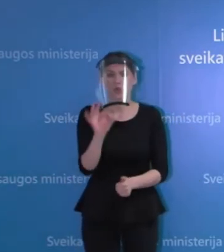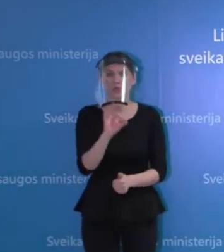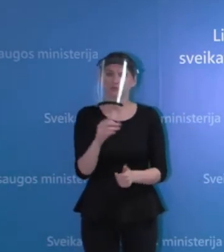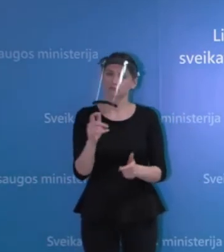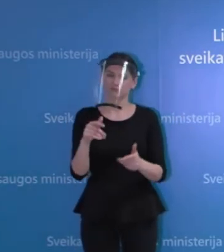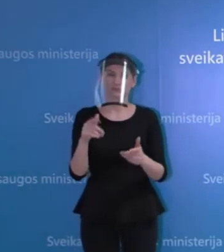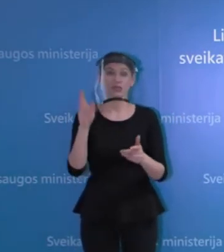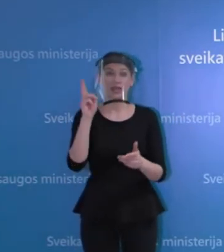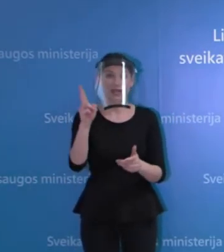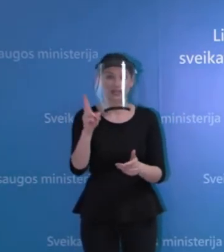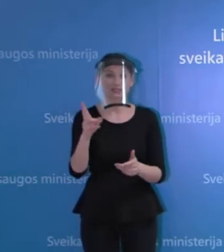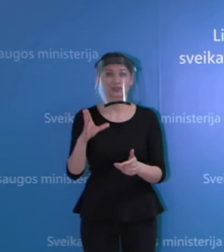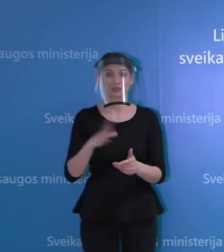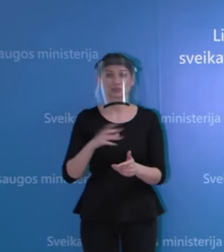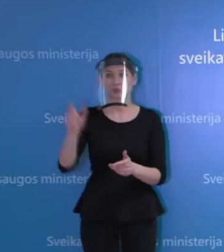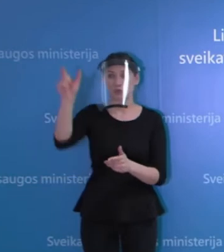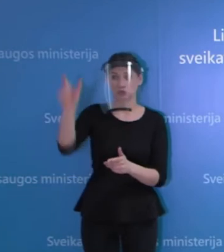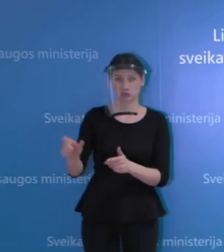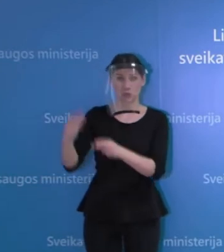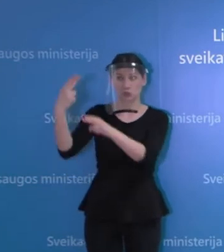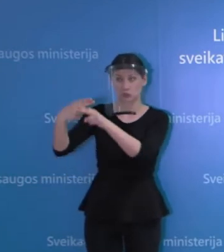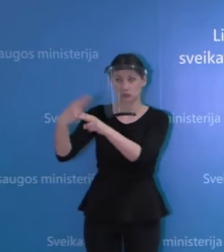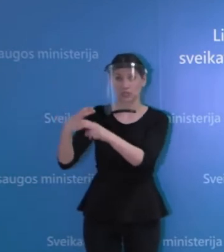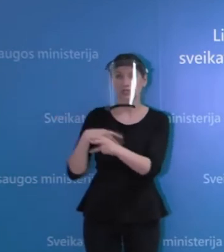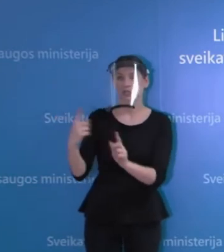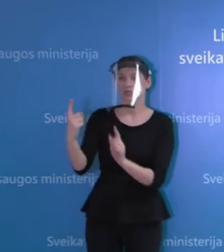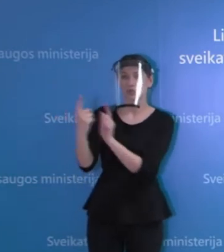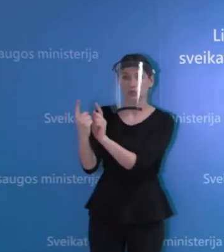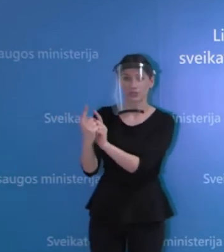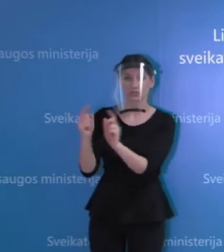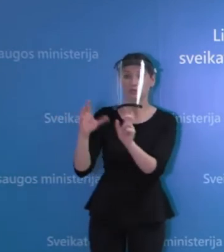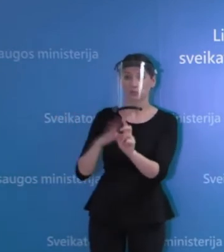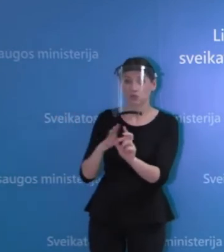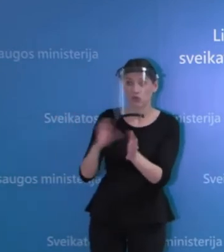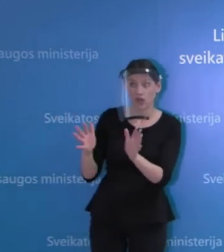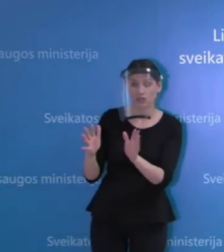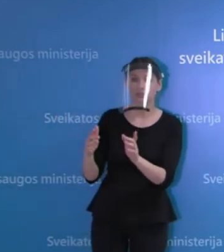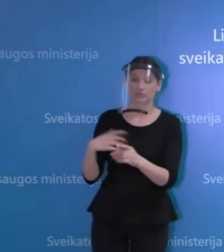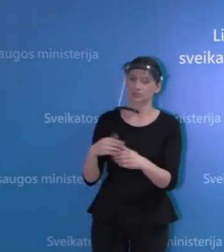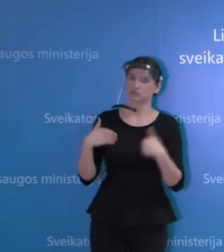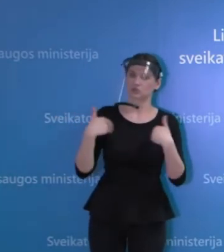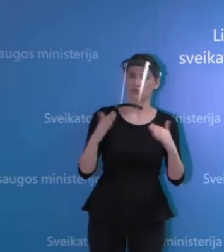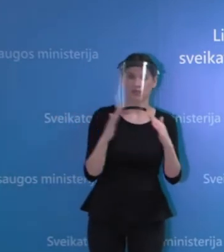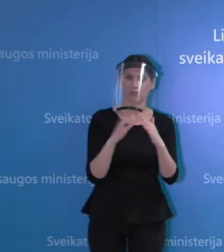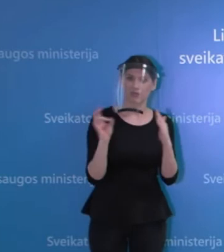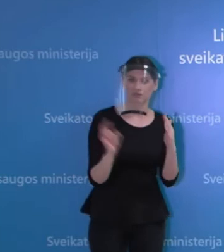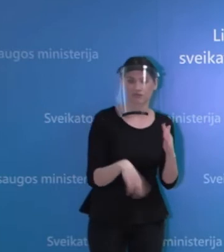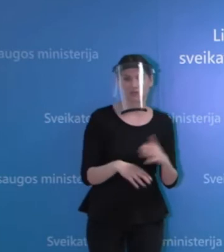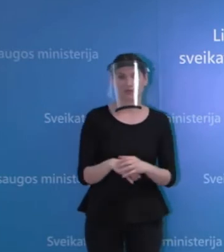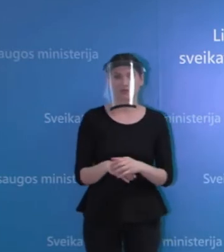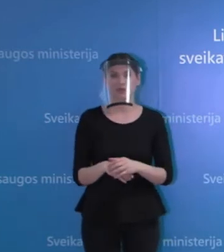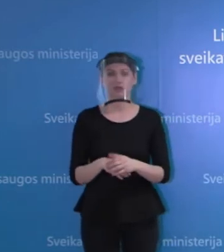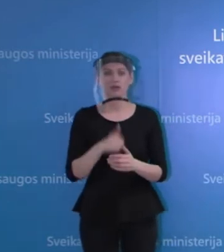izolacijos tiem, kurie turėjo kontaktą su sergančiais, taip pat tiem, kuriem ir nėra